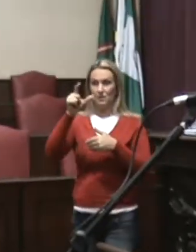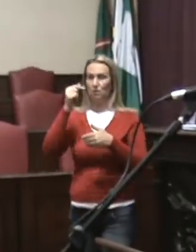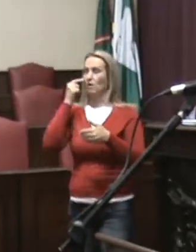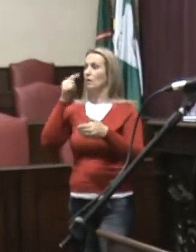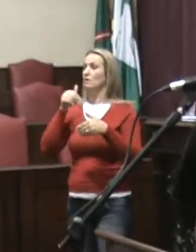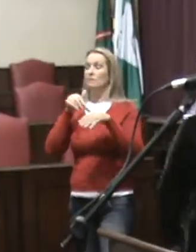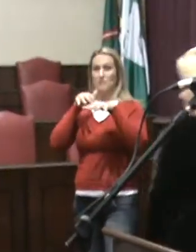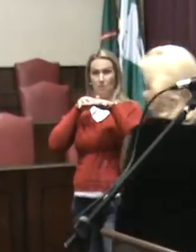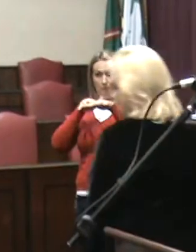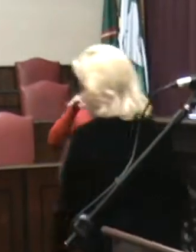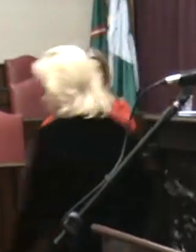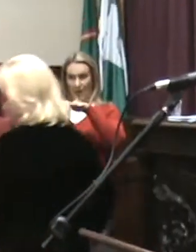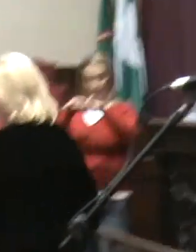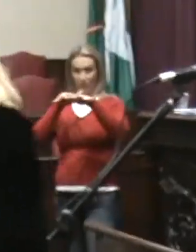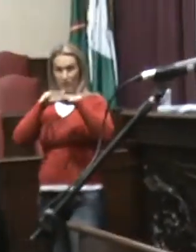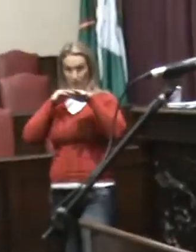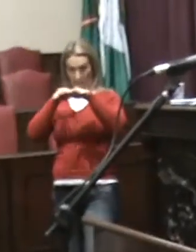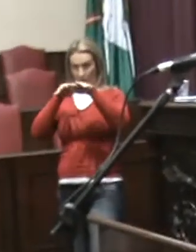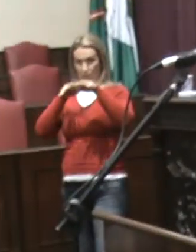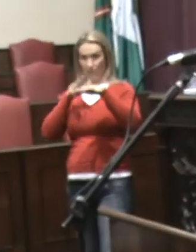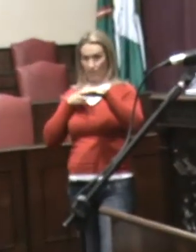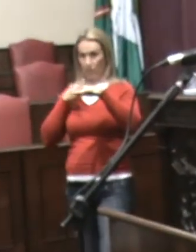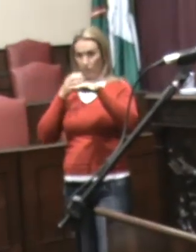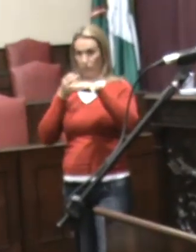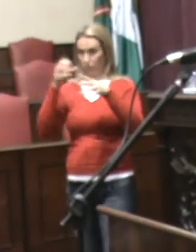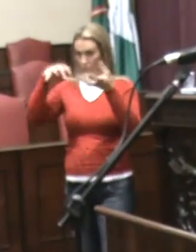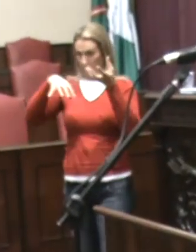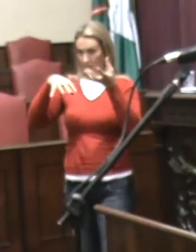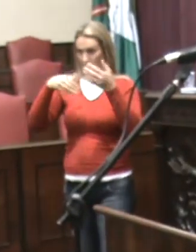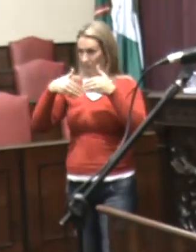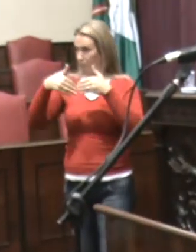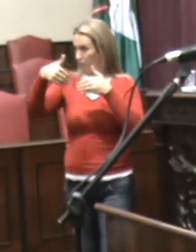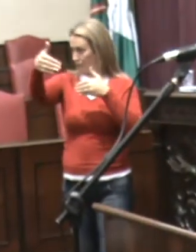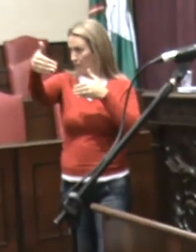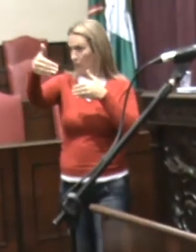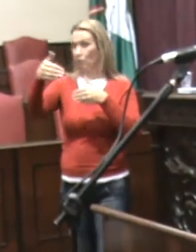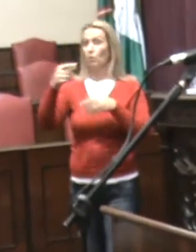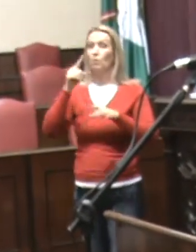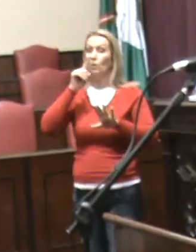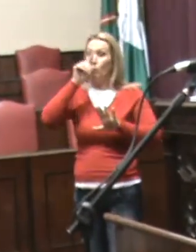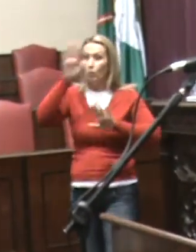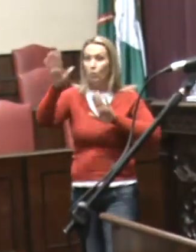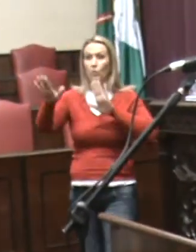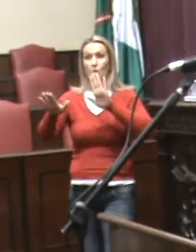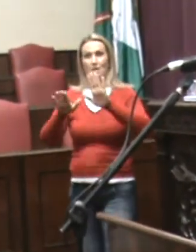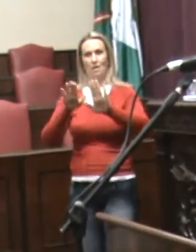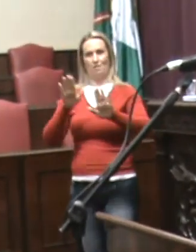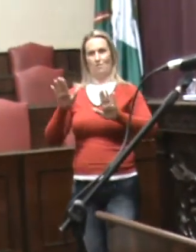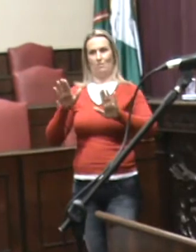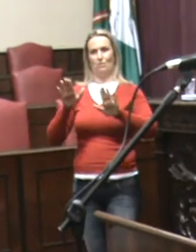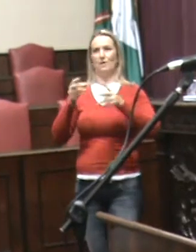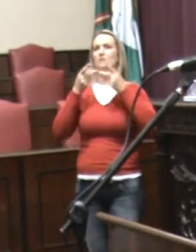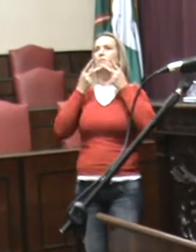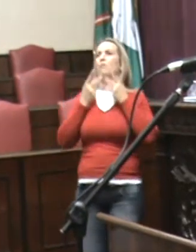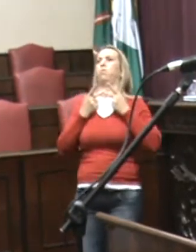cuidado com o que vão divulgar, porque se os senhores divulgarem a ideia de que a inclusão é temerária, é